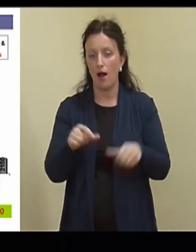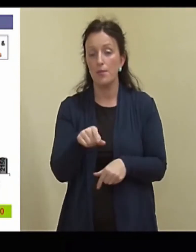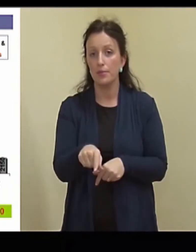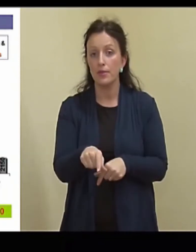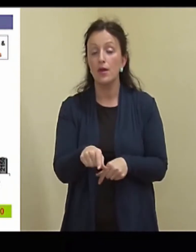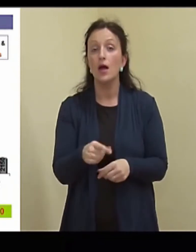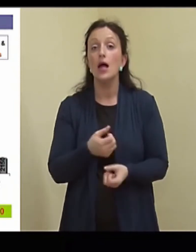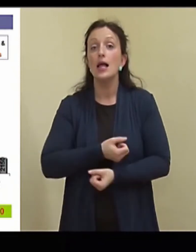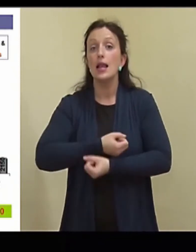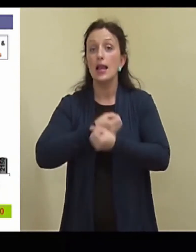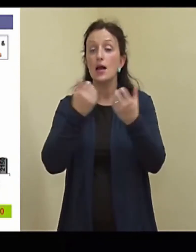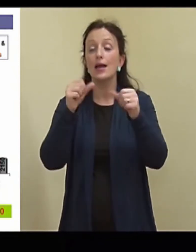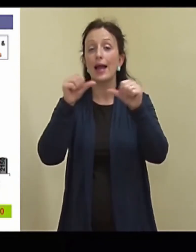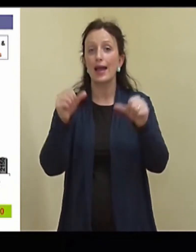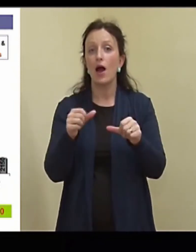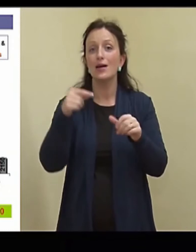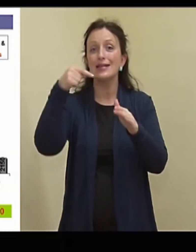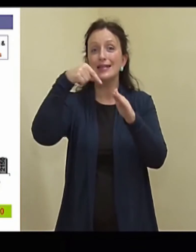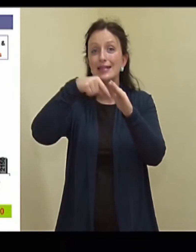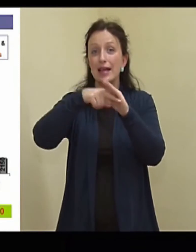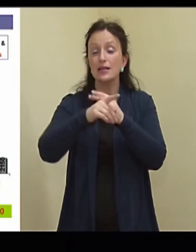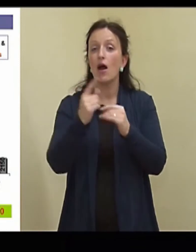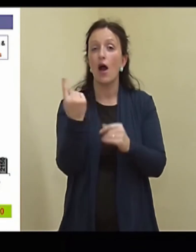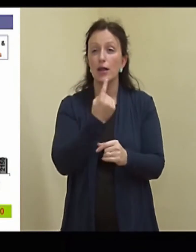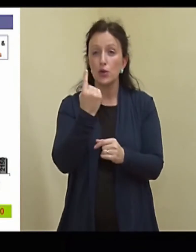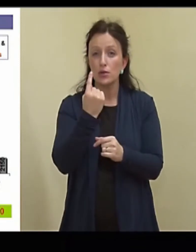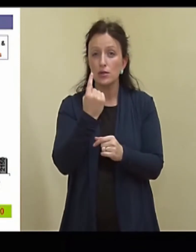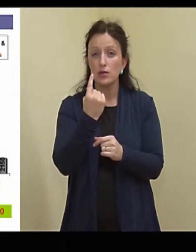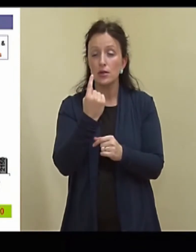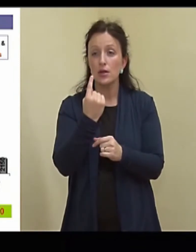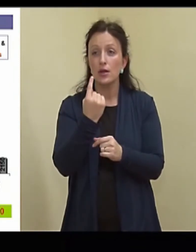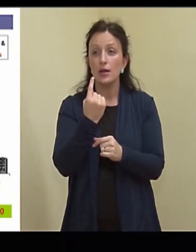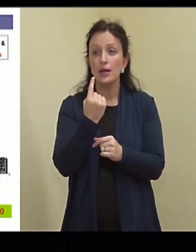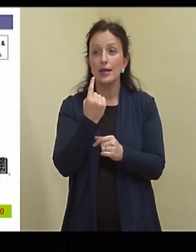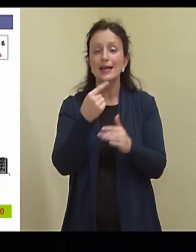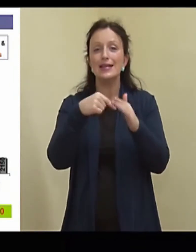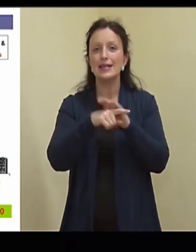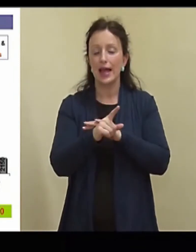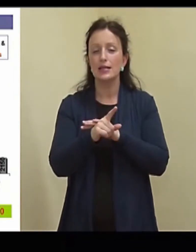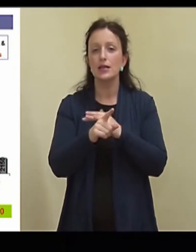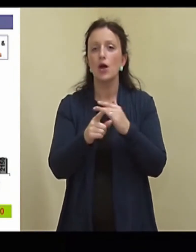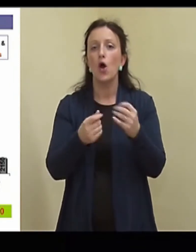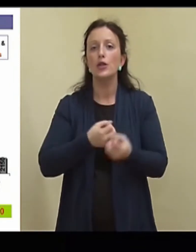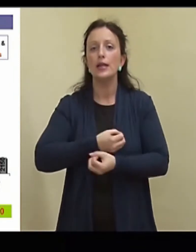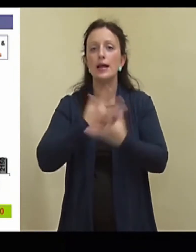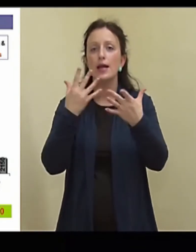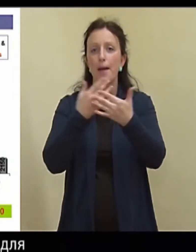see lõhkekeha siia, sellesse numbrisse lähevad ainult need, mis on sisaldavad lõhkematerjali.